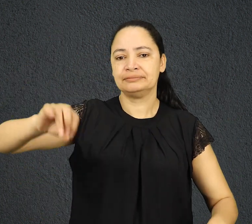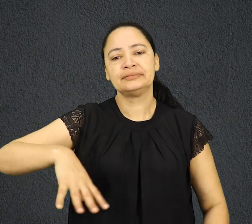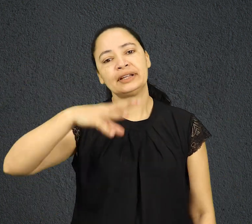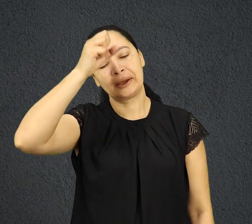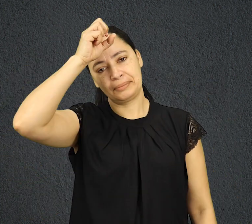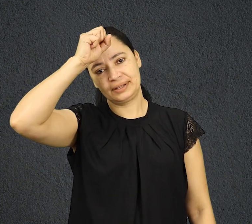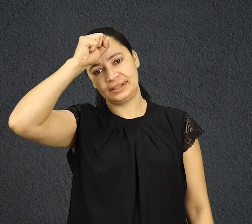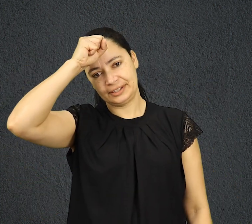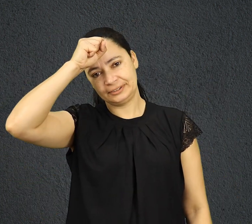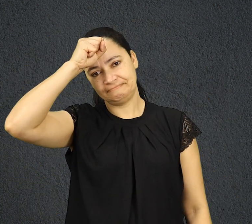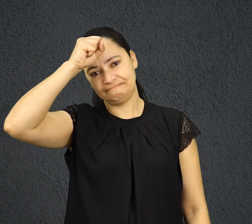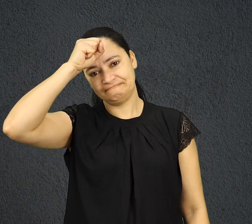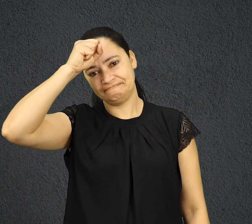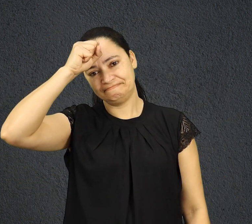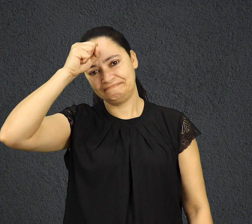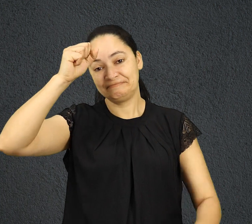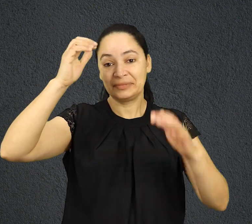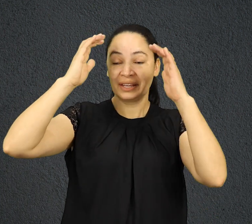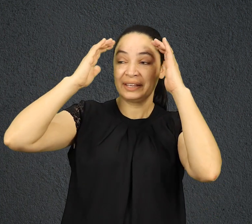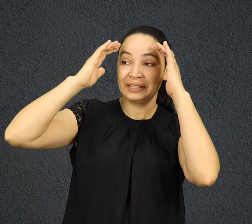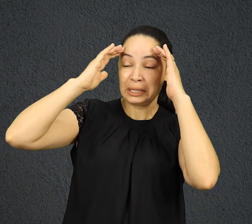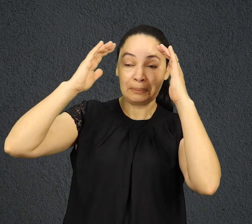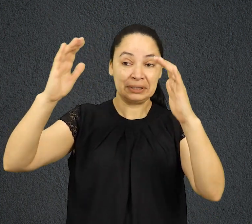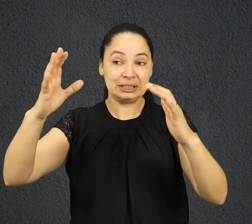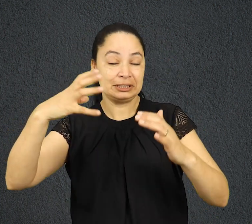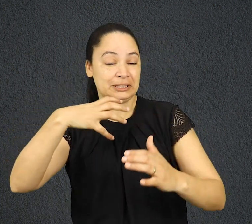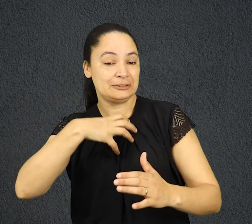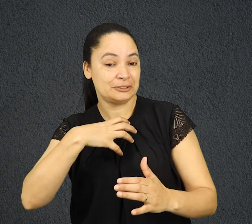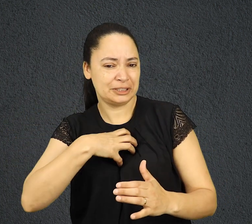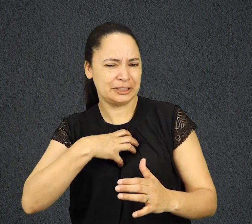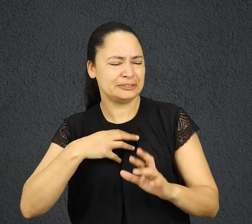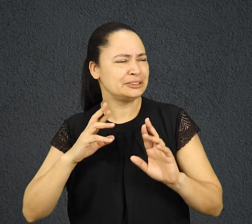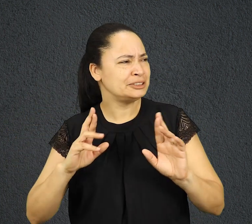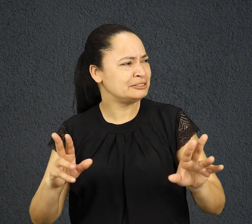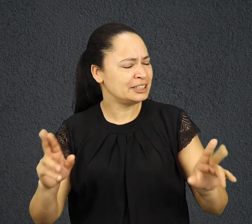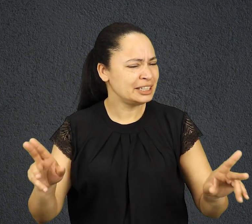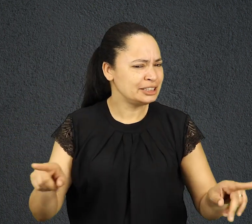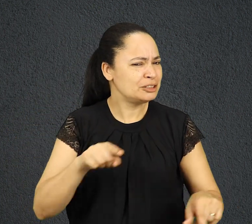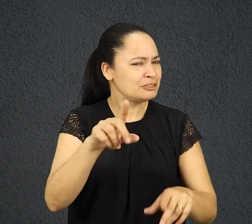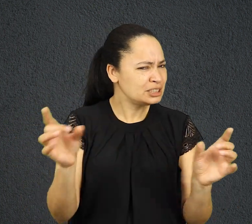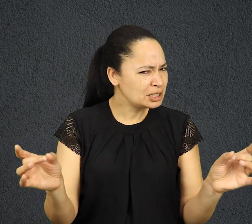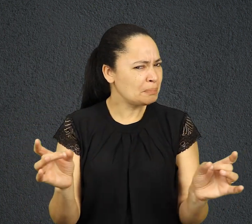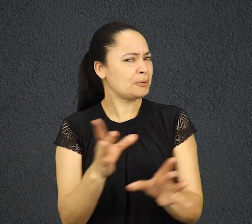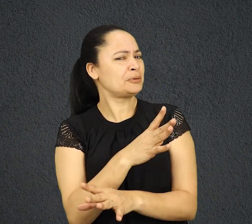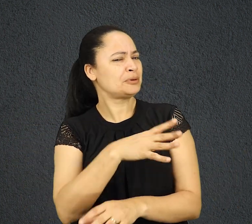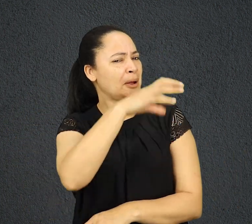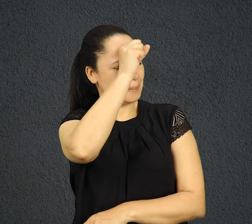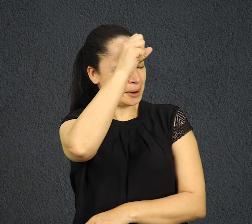a visão deles de hierarquia e honra era equivocada. Você está preparado para aprender essa mesma